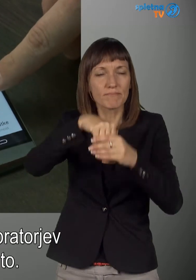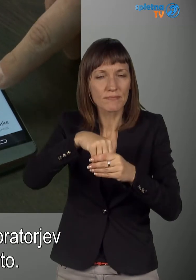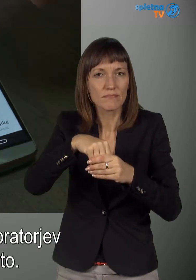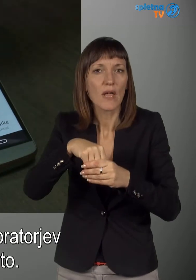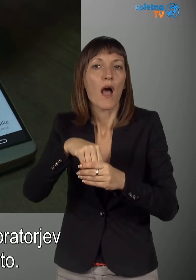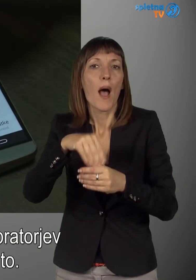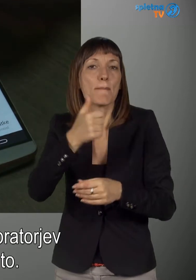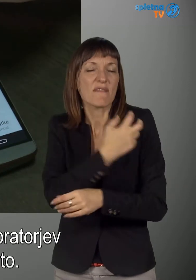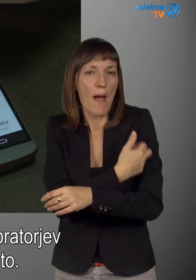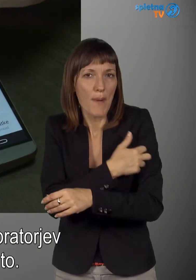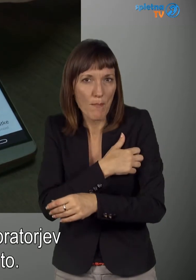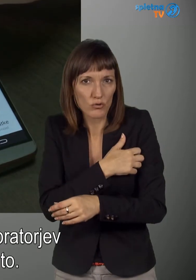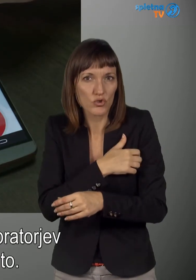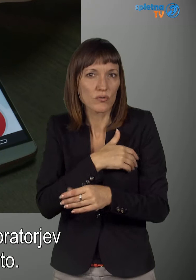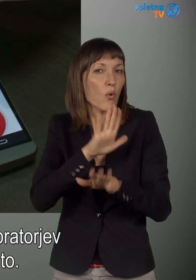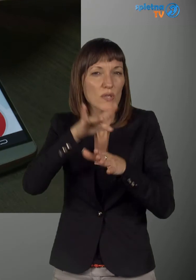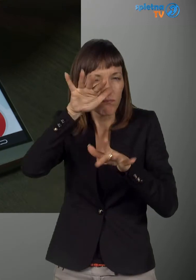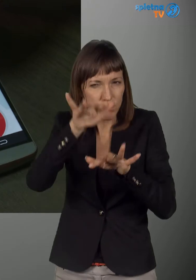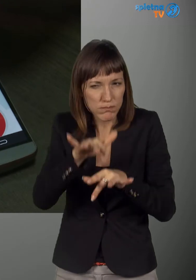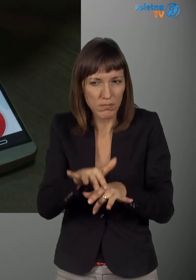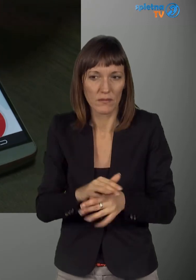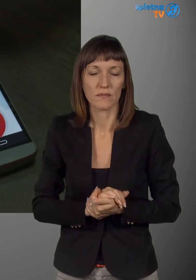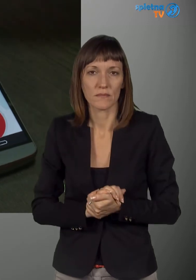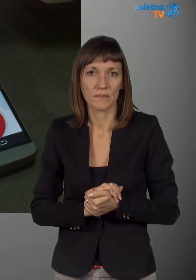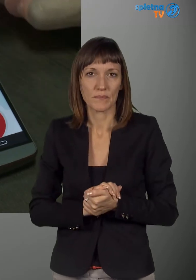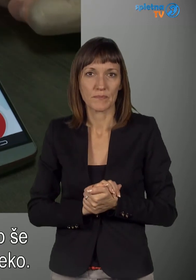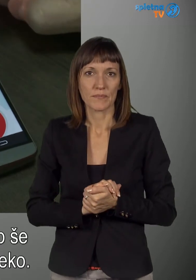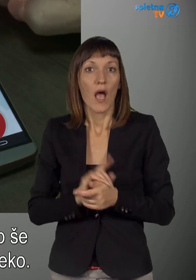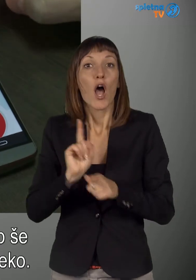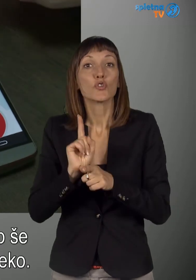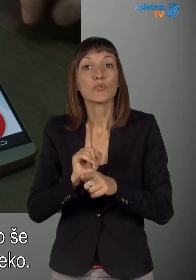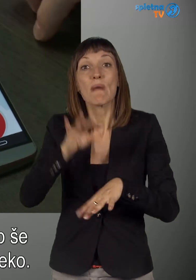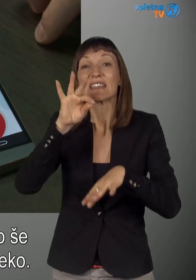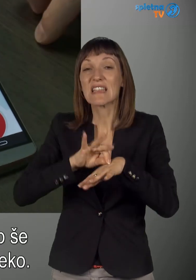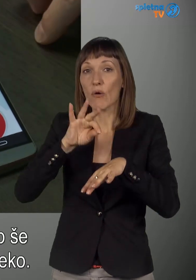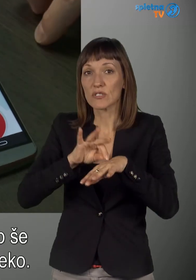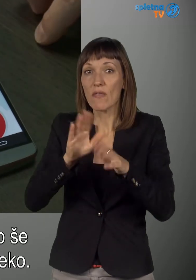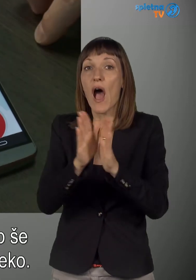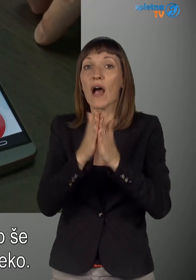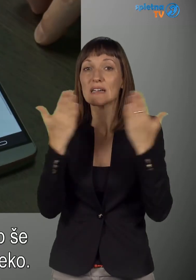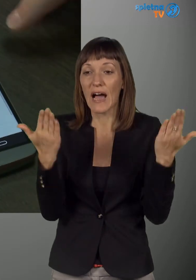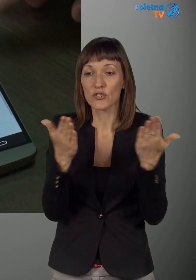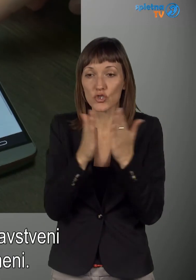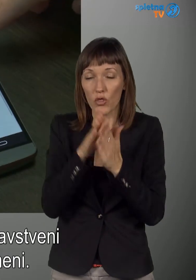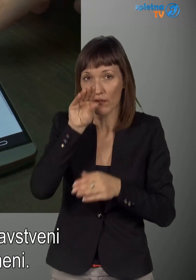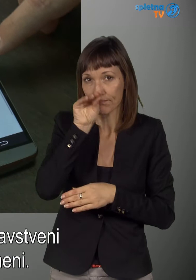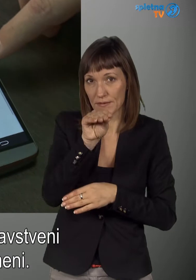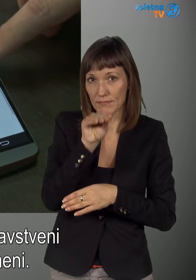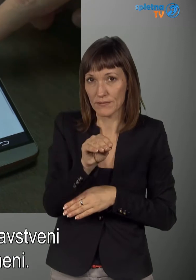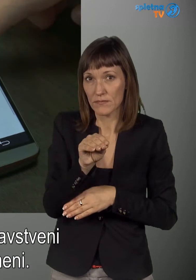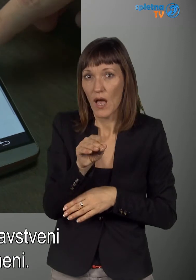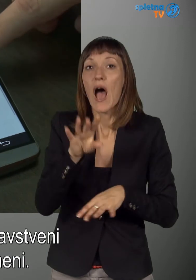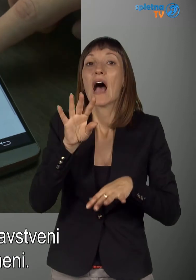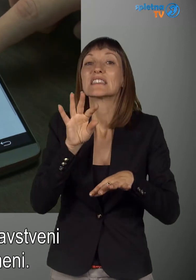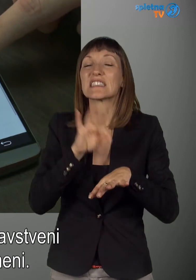defibrilatorjev sem dodal. To je tole. Drugače imamo pa tudi zdravstveno krtoteko. V naši aplikaciji so